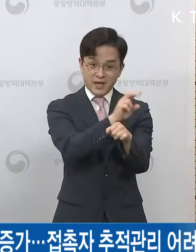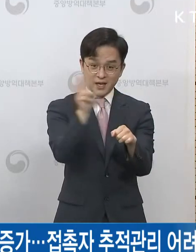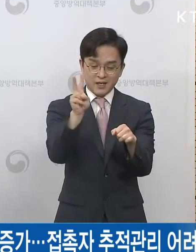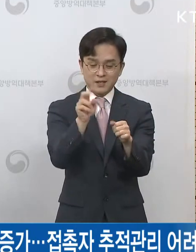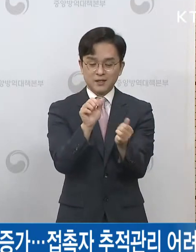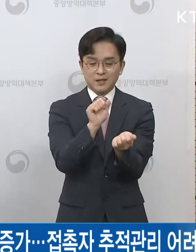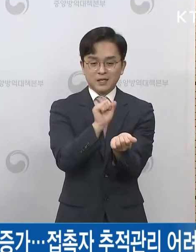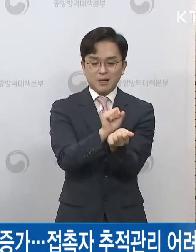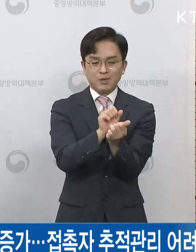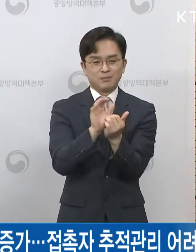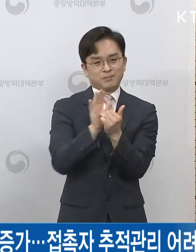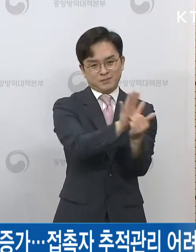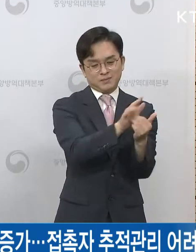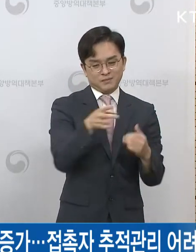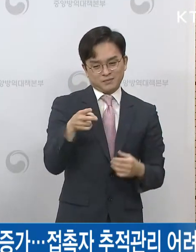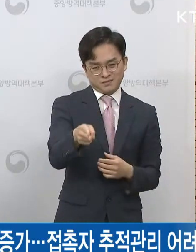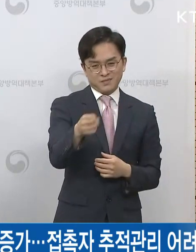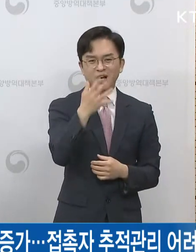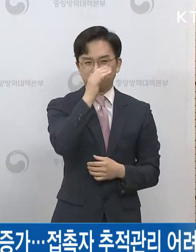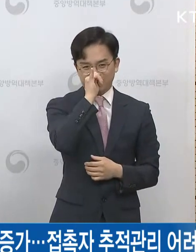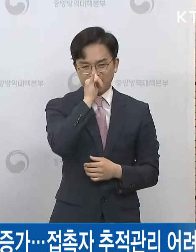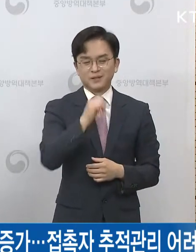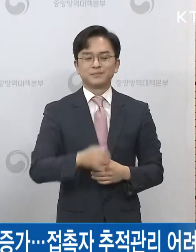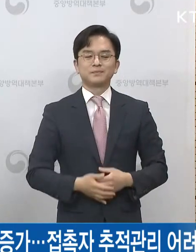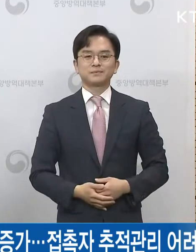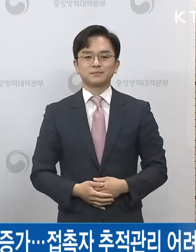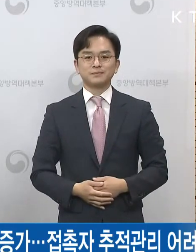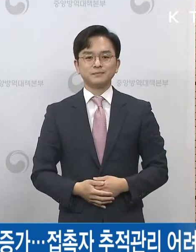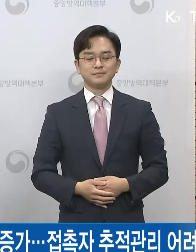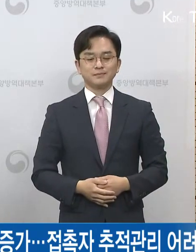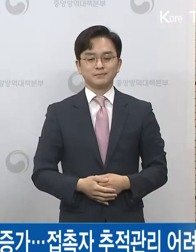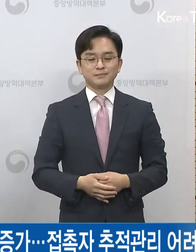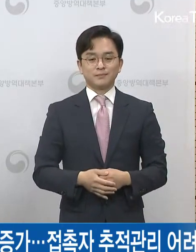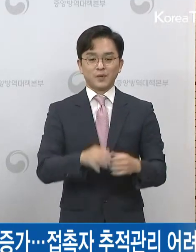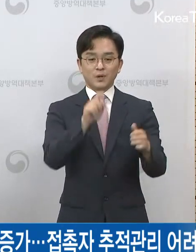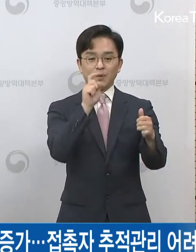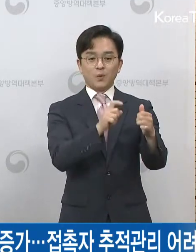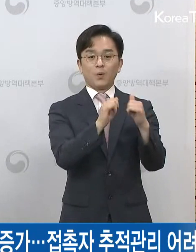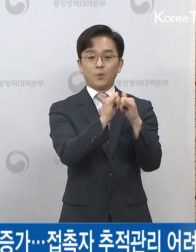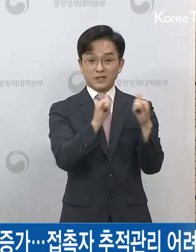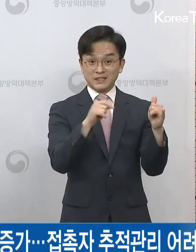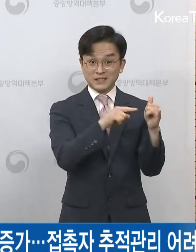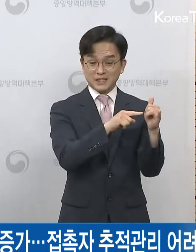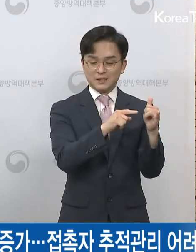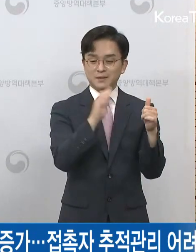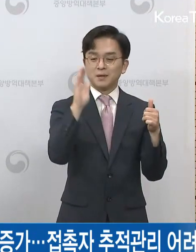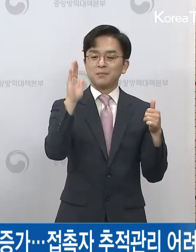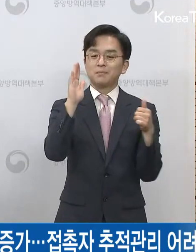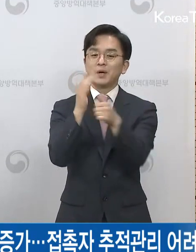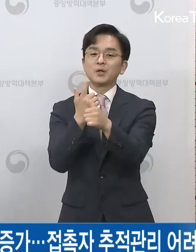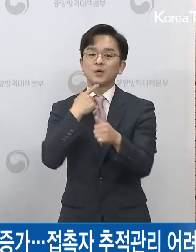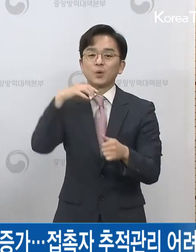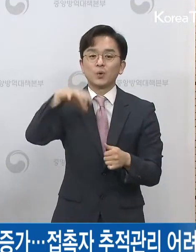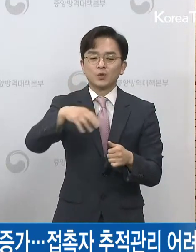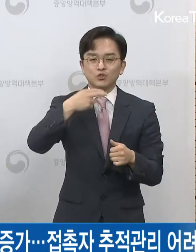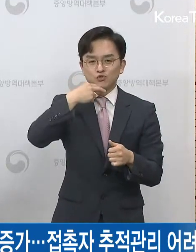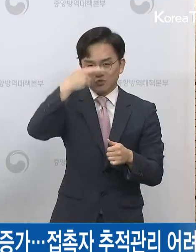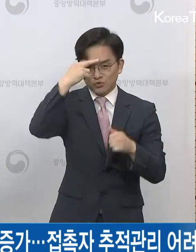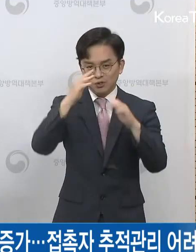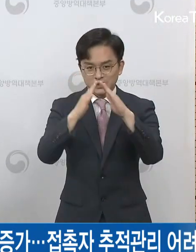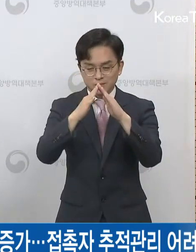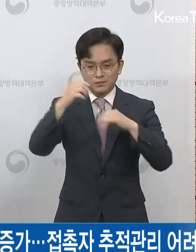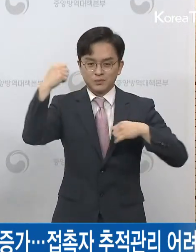매우 중요합니다. 앞서 말씀드린 것처럼 확진자가 다녀간 주점, 노래방 등의 다중이용시설